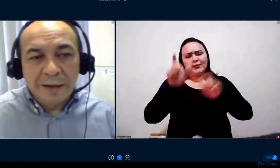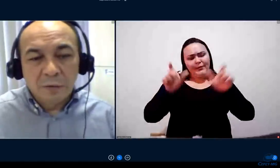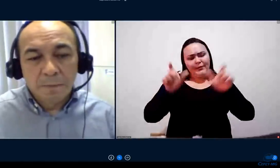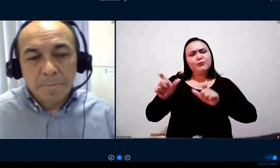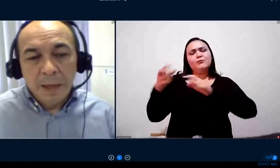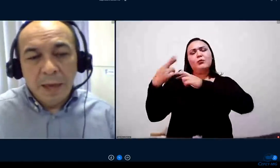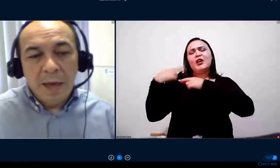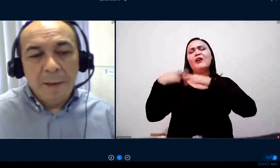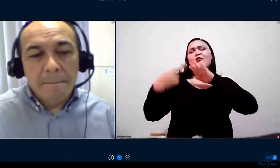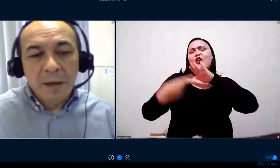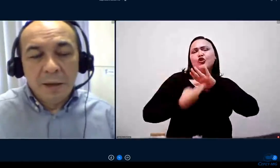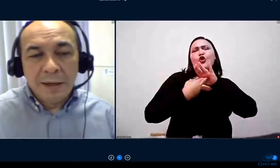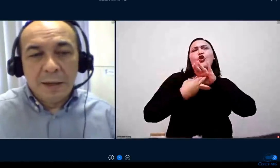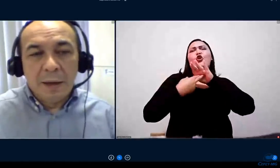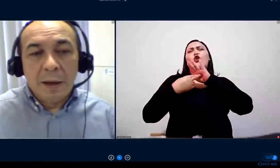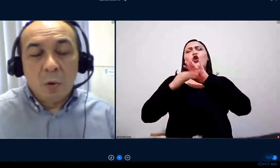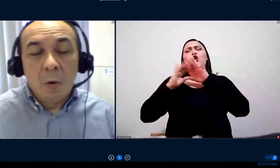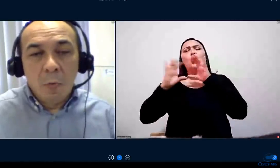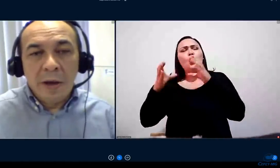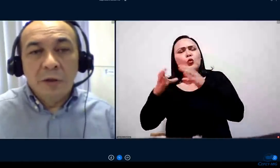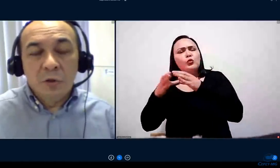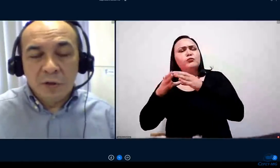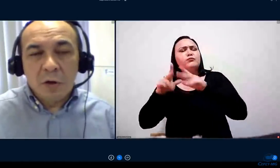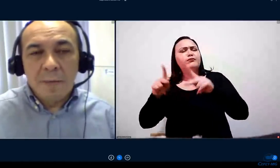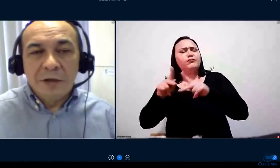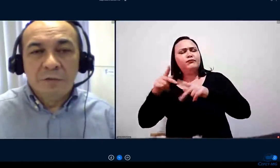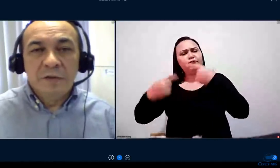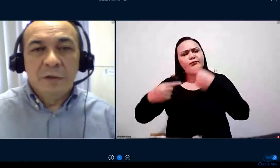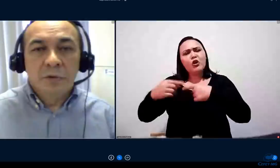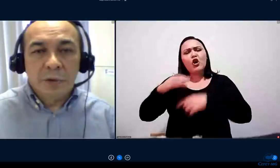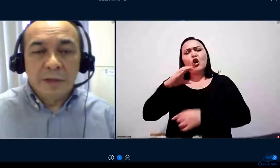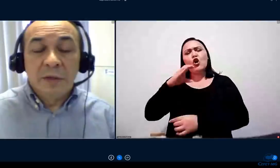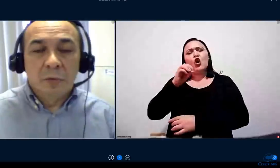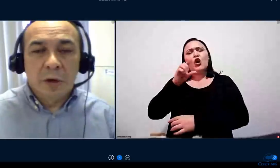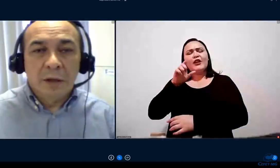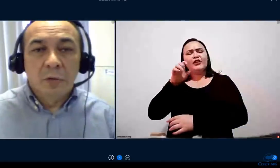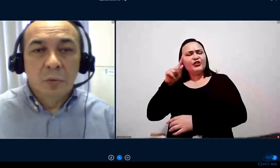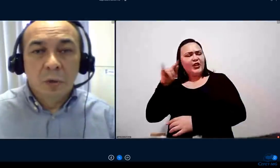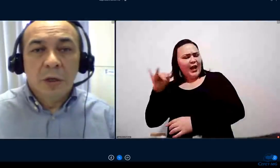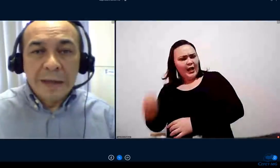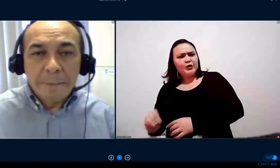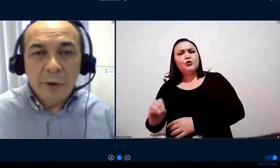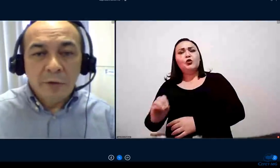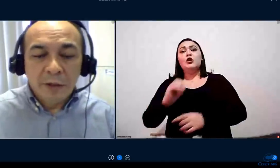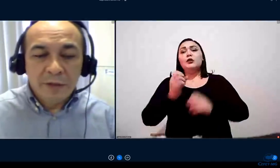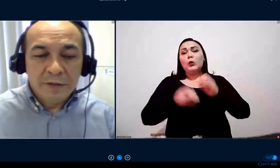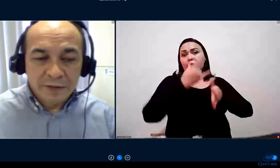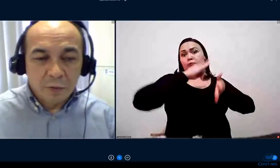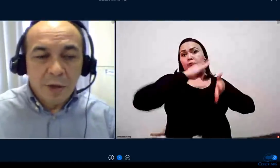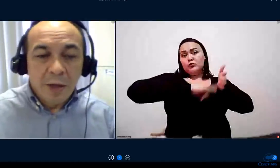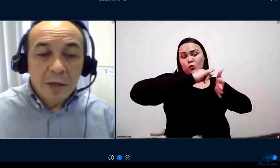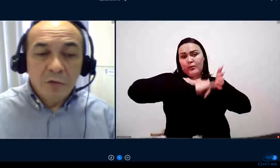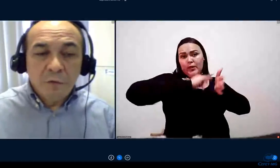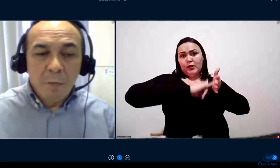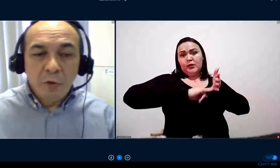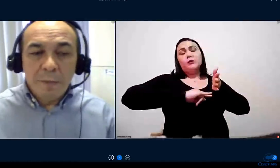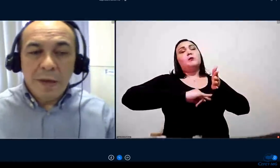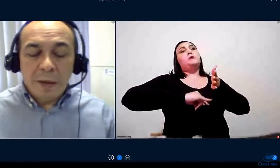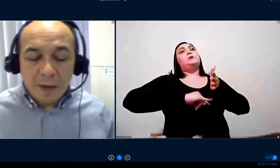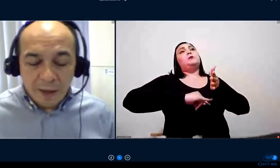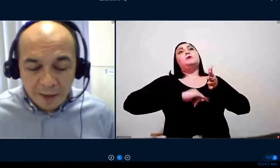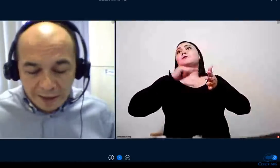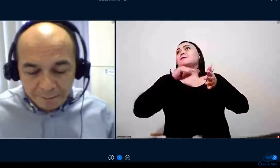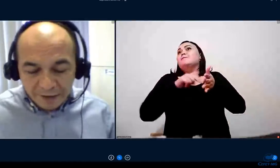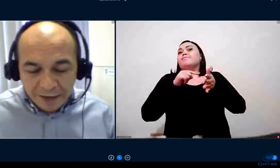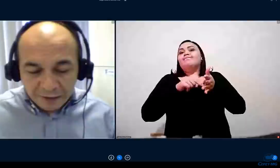aprovado como uma instrução normativa executória da Proreitoria de Ensino. Isso foi muito